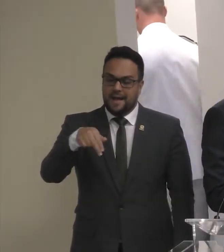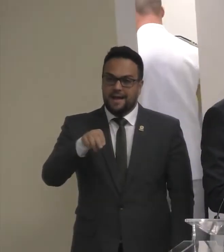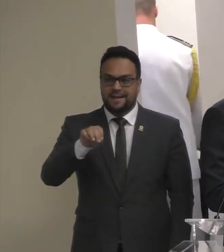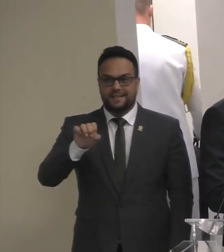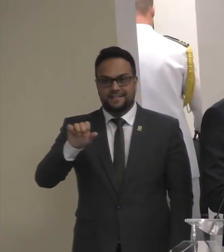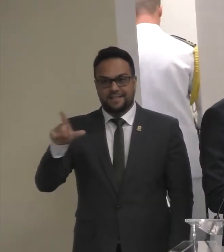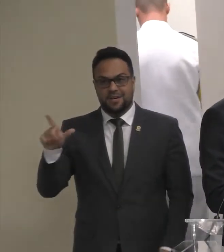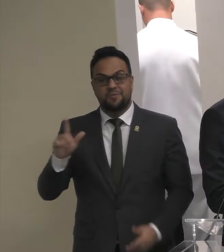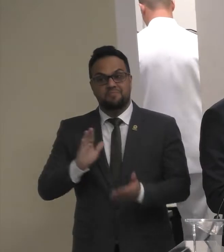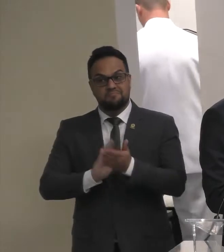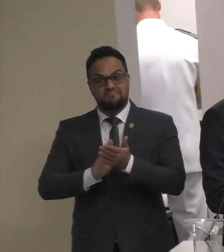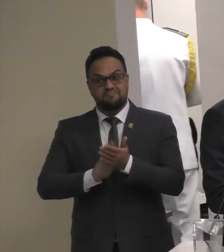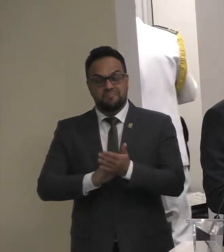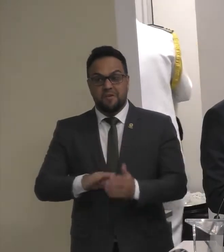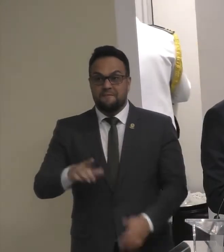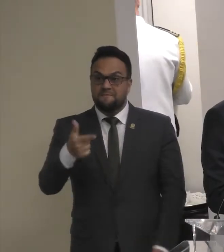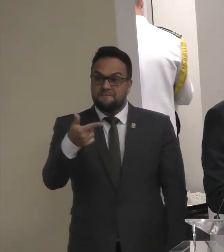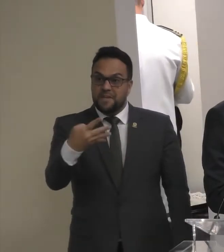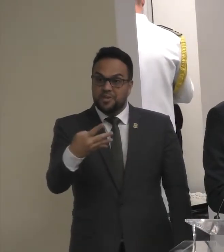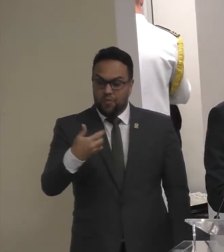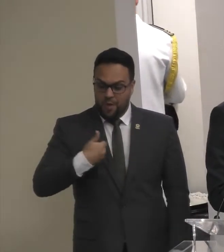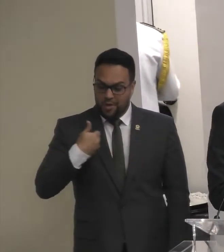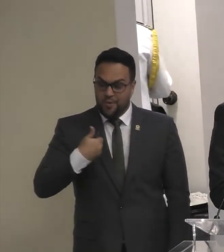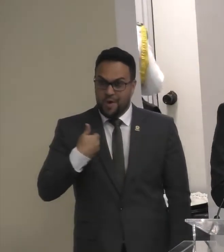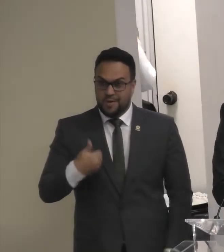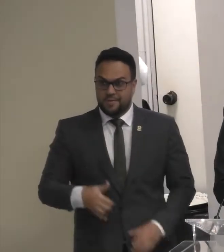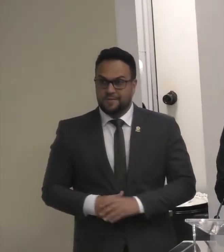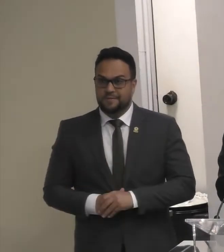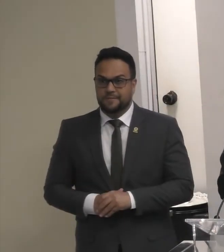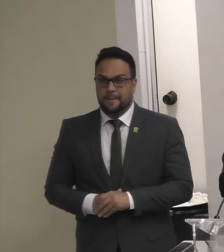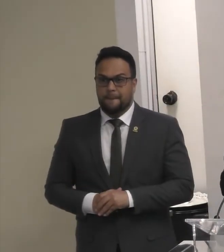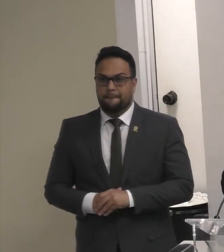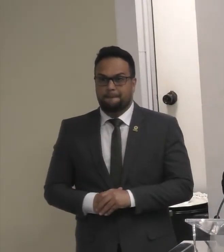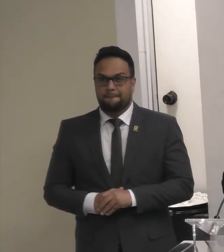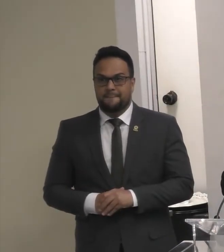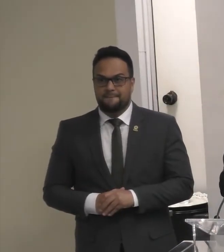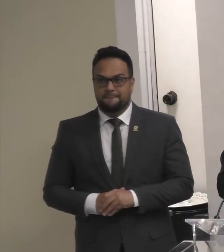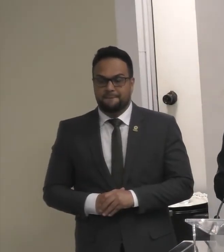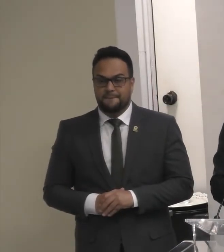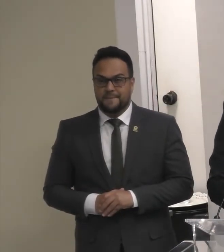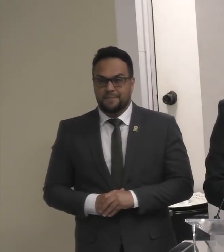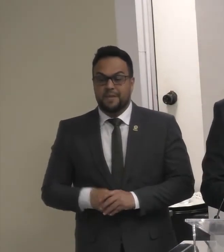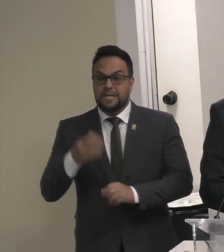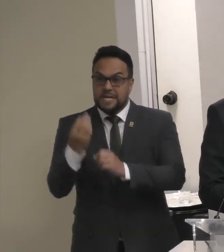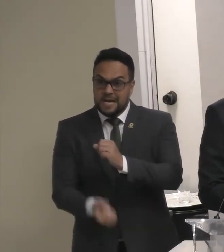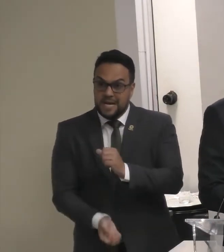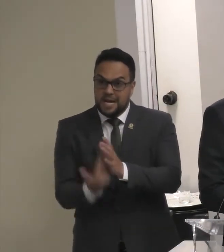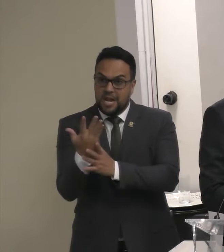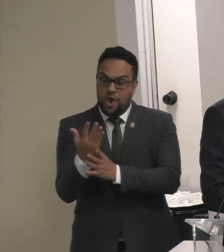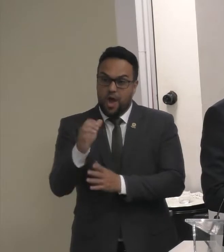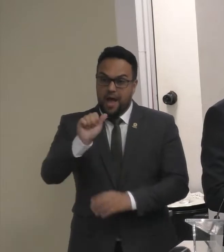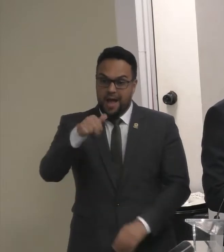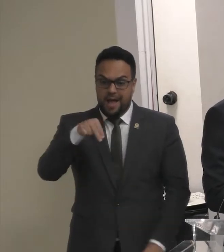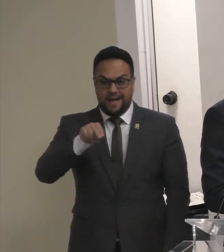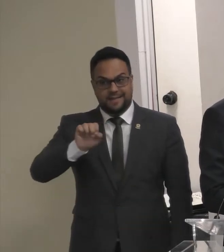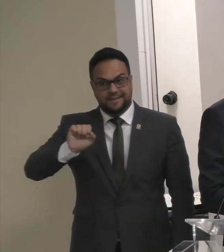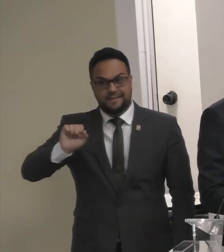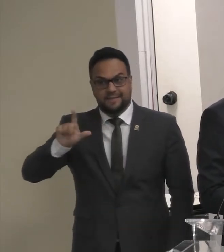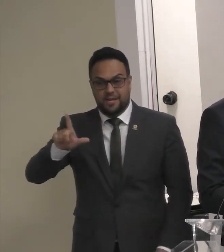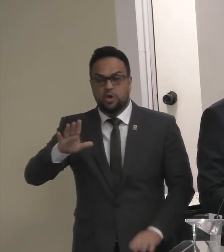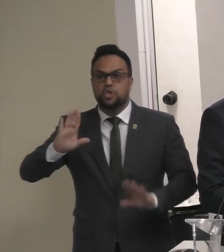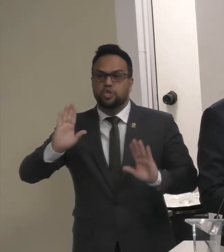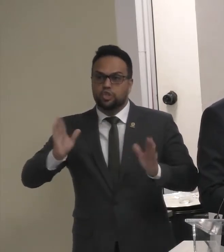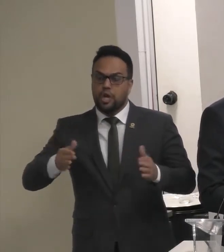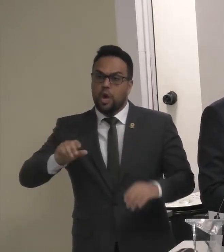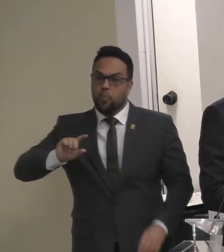Nós completamos 24 anos De existência E desde a criação Da ANEL Já foram Viabilizados Mais de